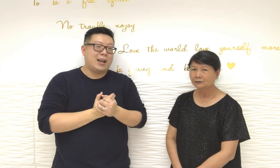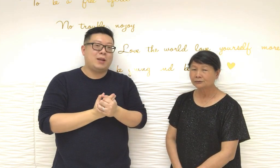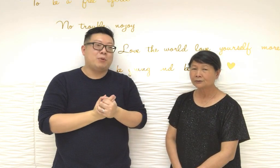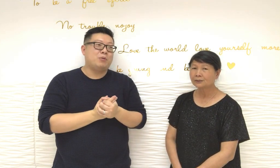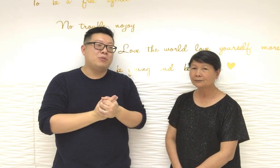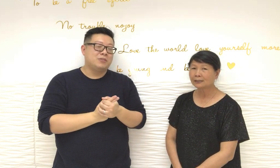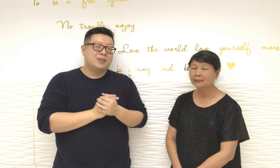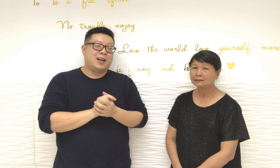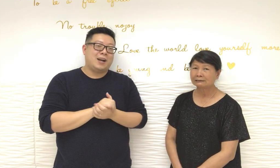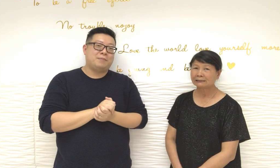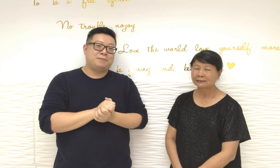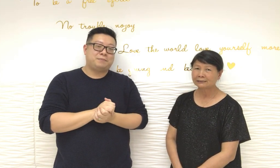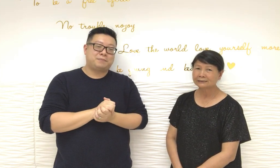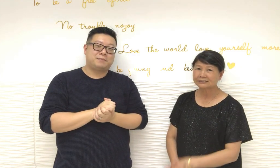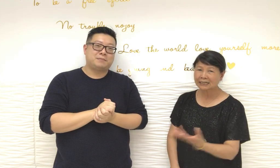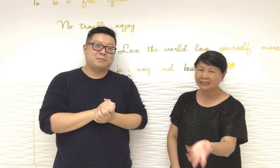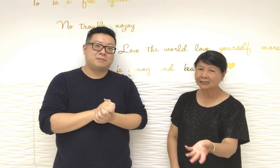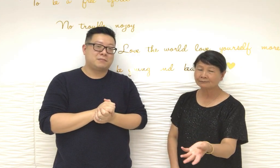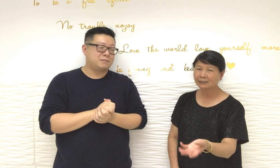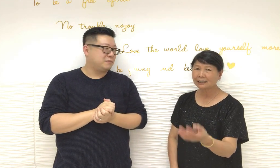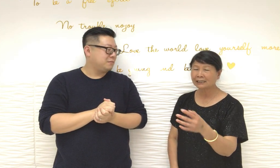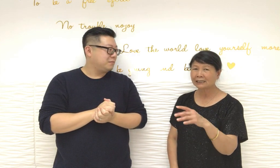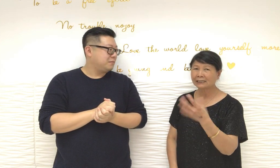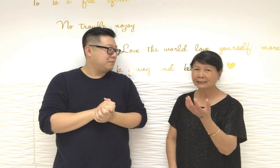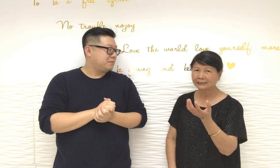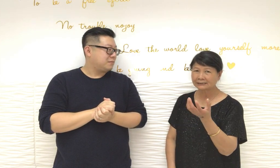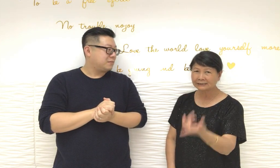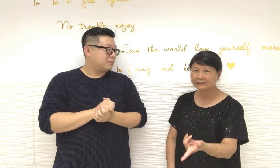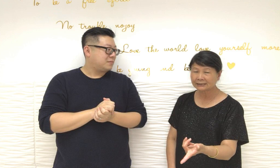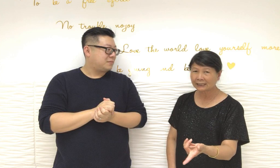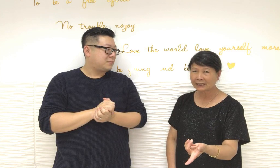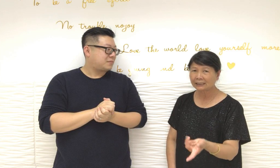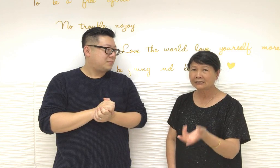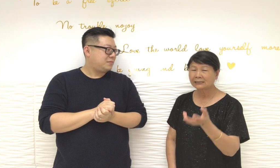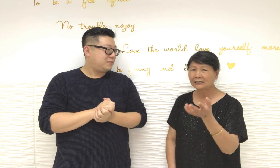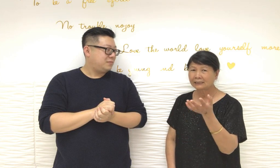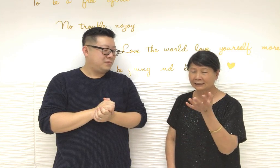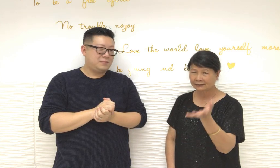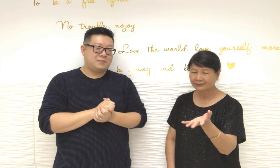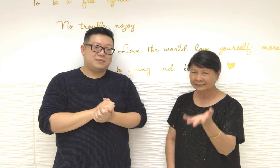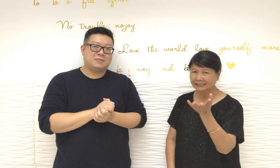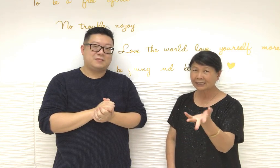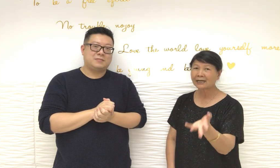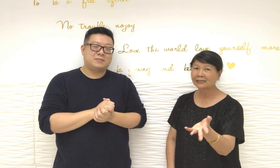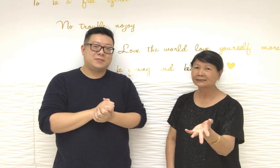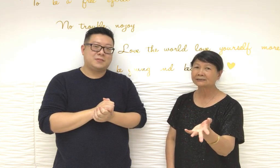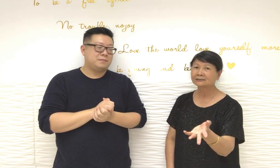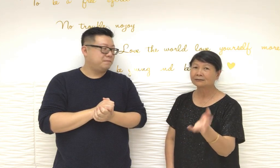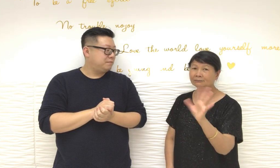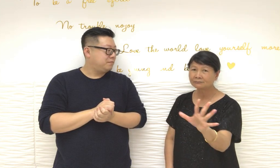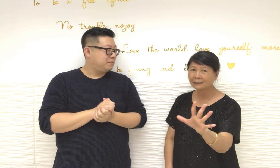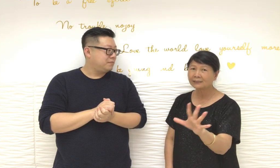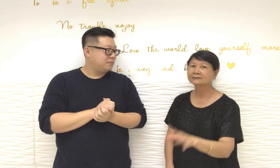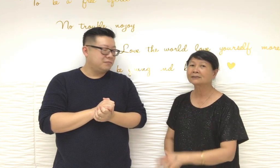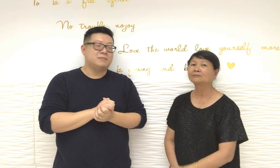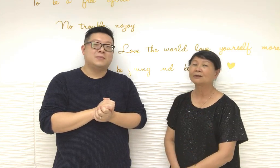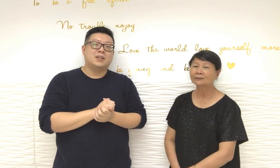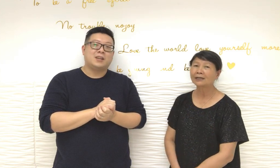如果你說三二或者是五就不好對